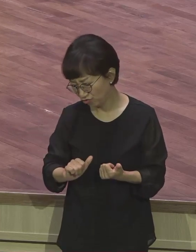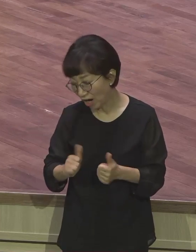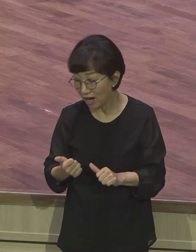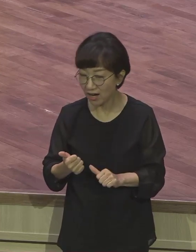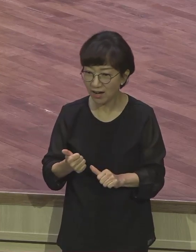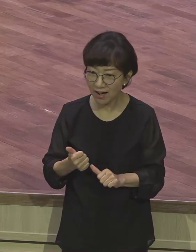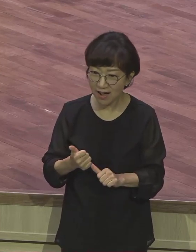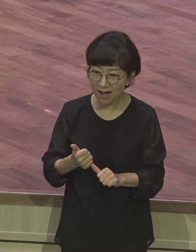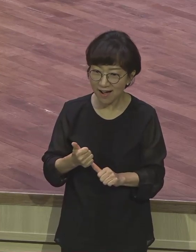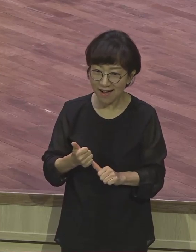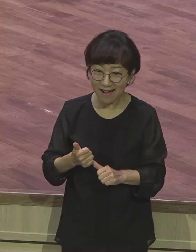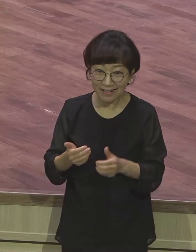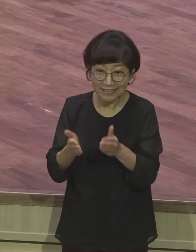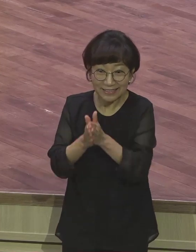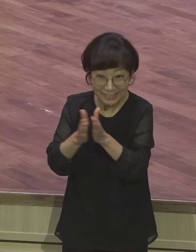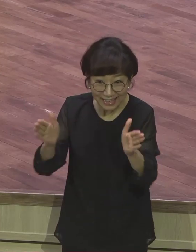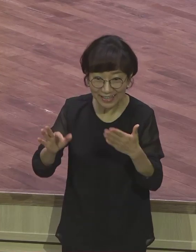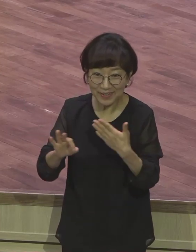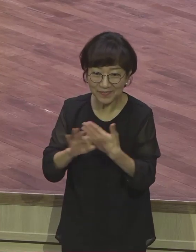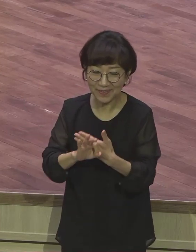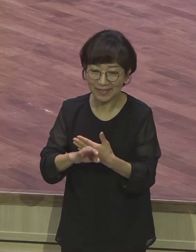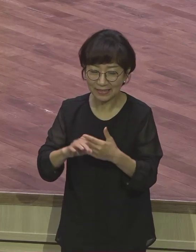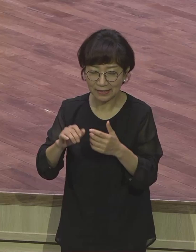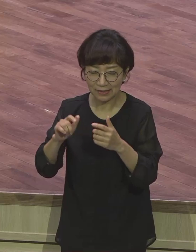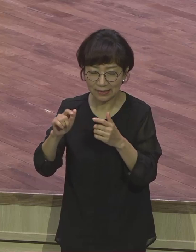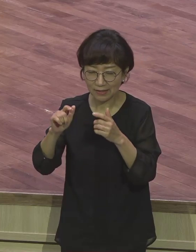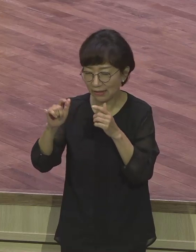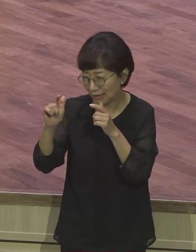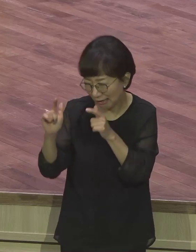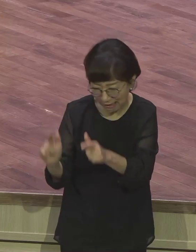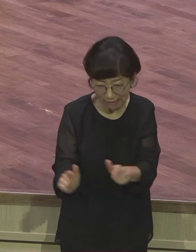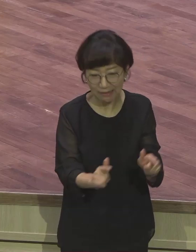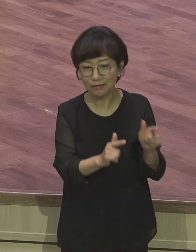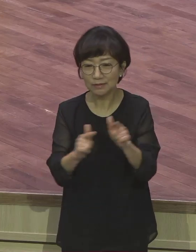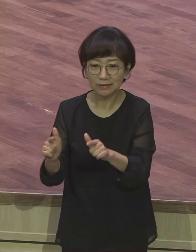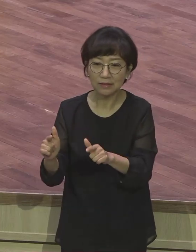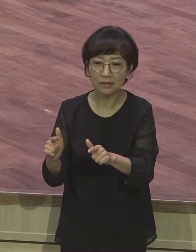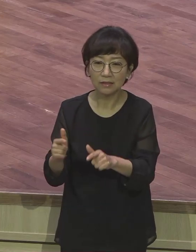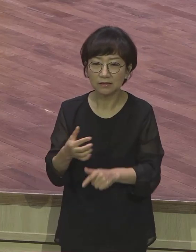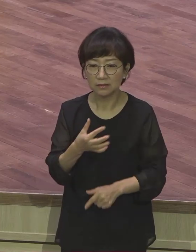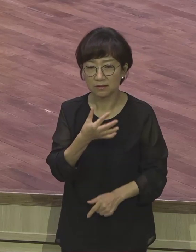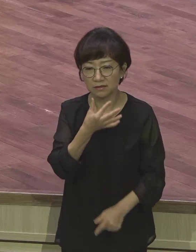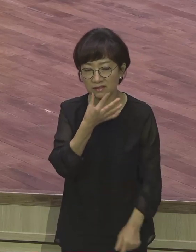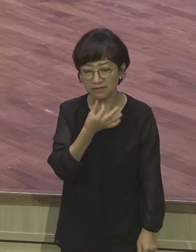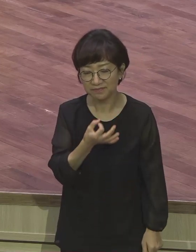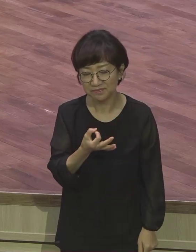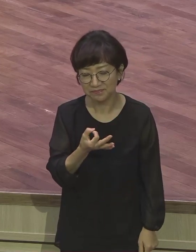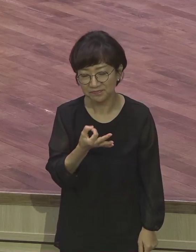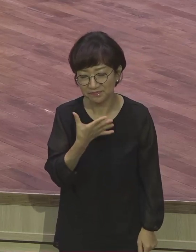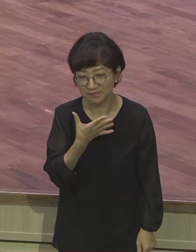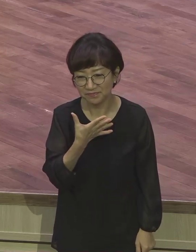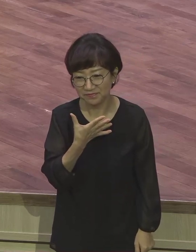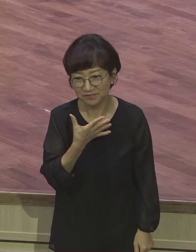말로서 몸부림치면서 시작하는 사람은 불행의